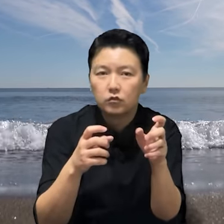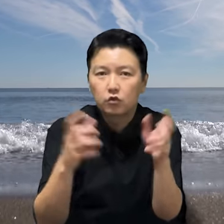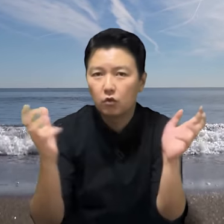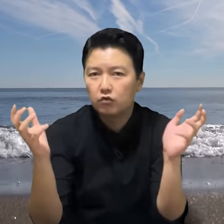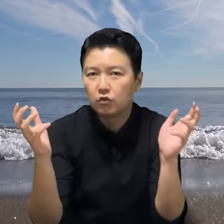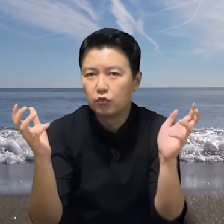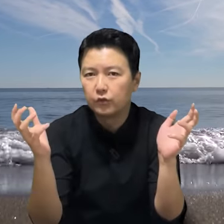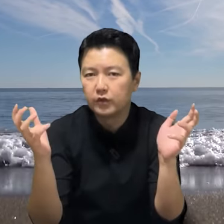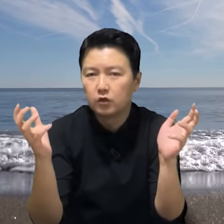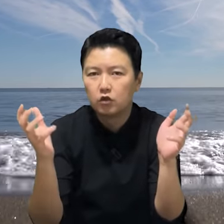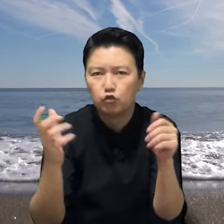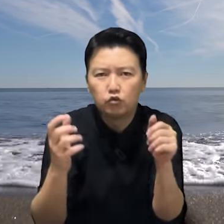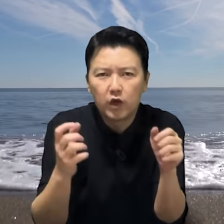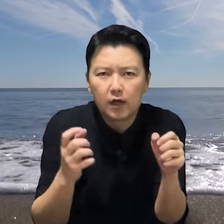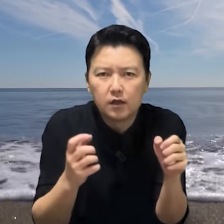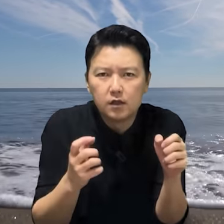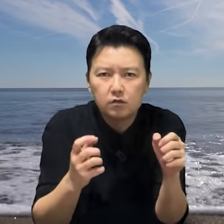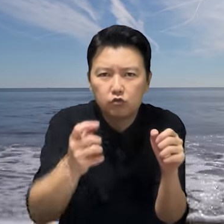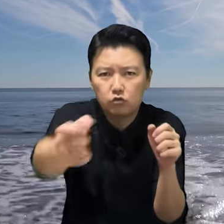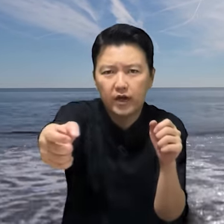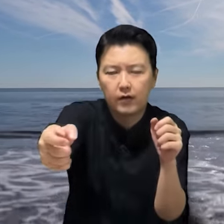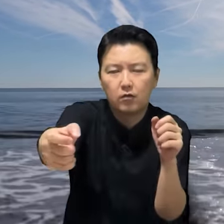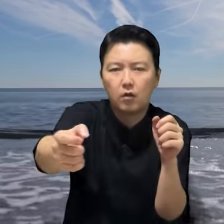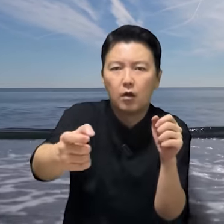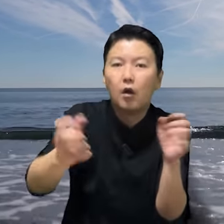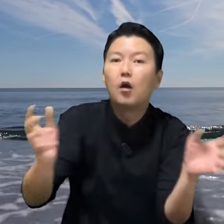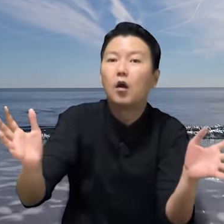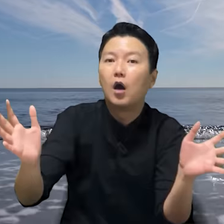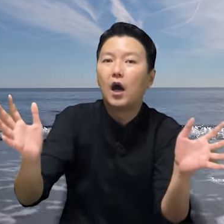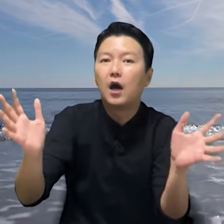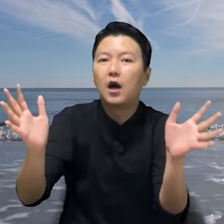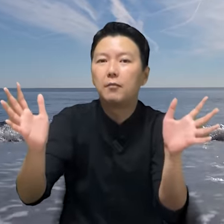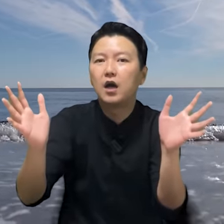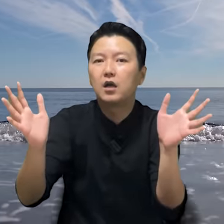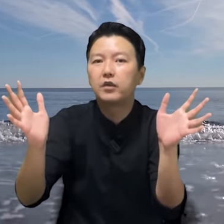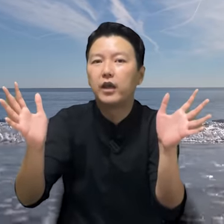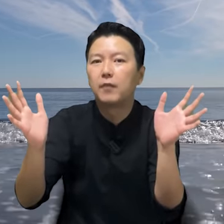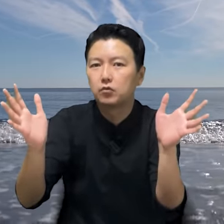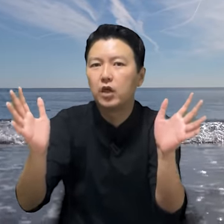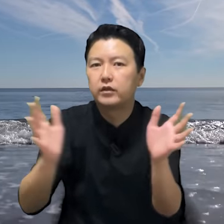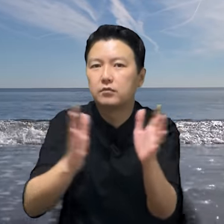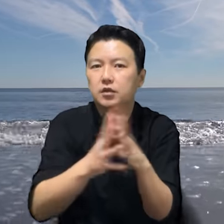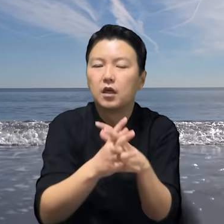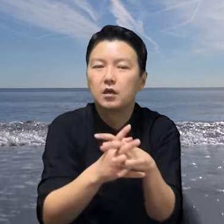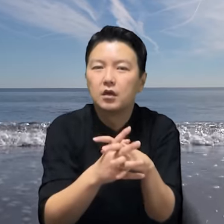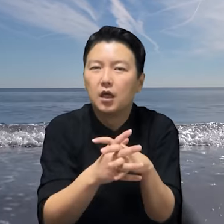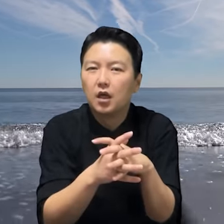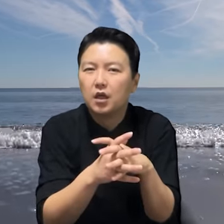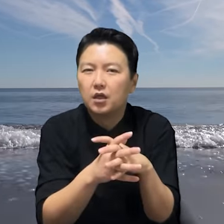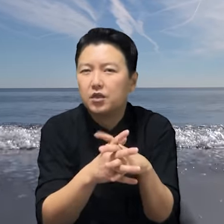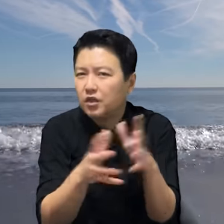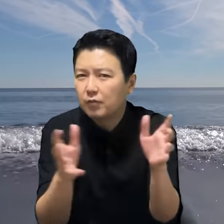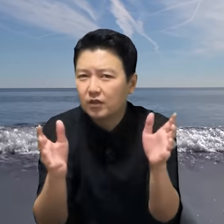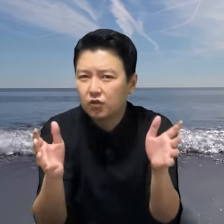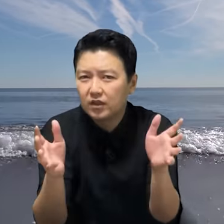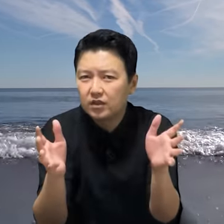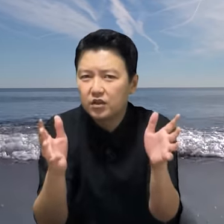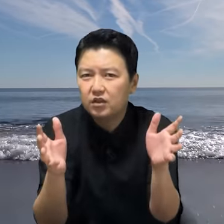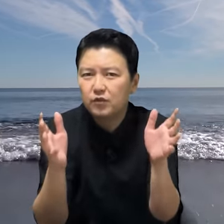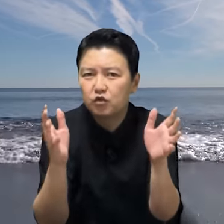초인종이 울립니다. 누구야? 어? 누구야? 어? 아마 내 마누라일 겁니다. 그 이 마누라는 이름이